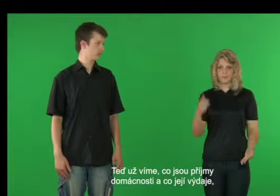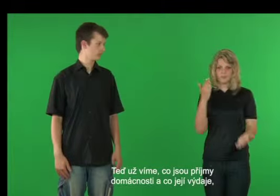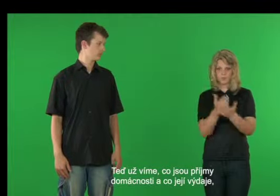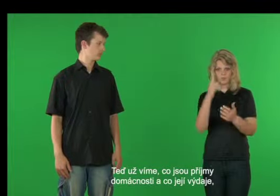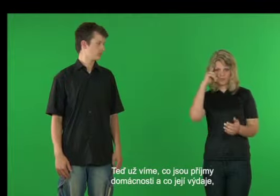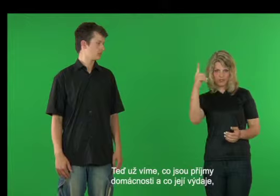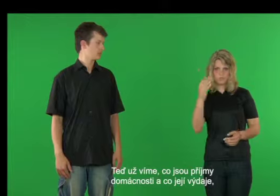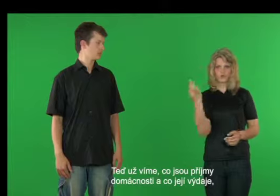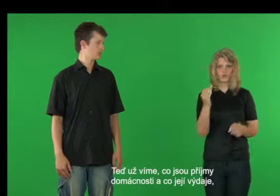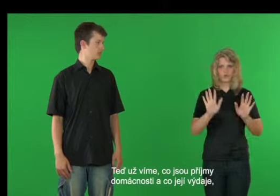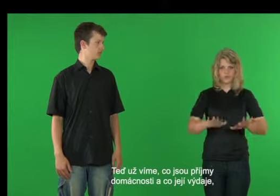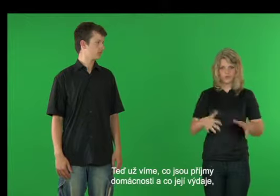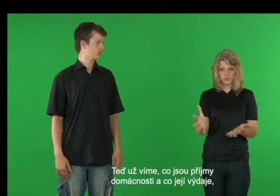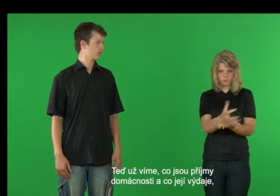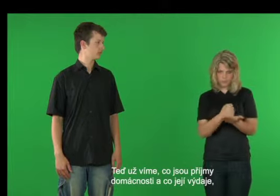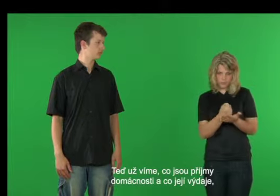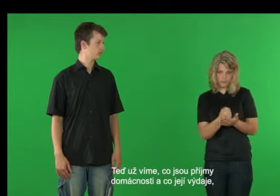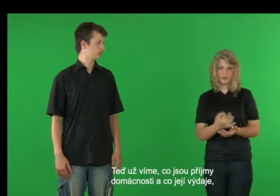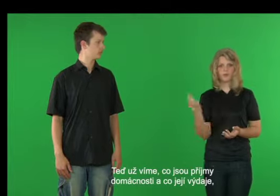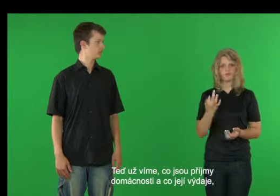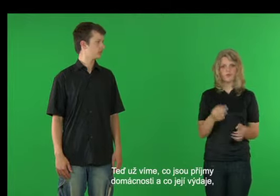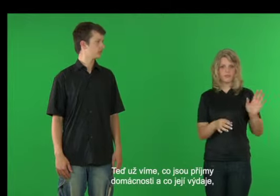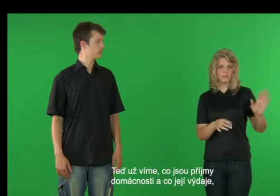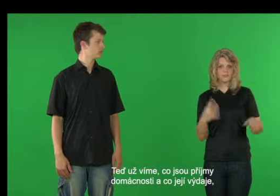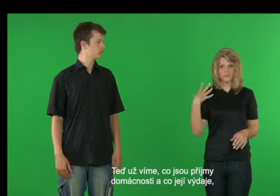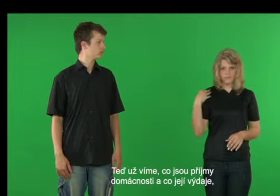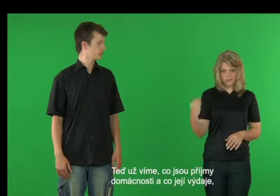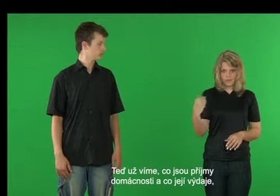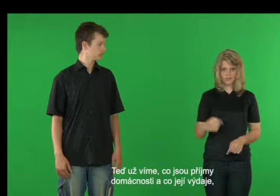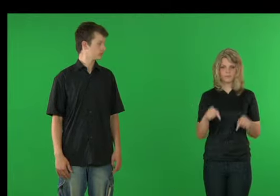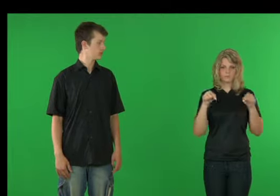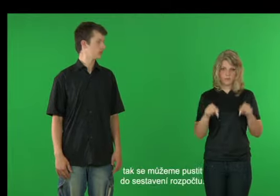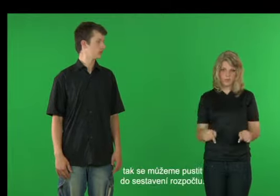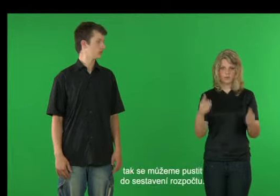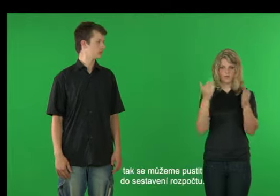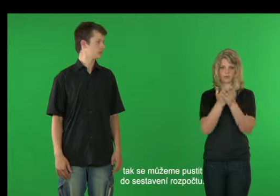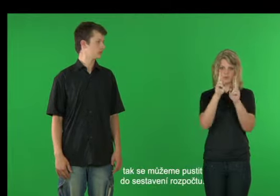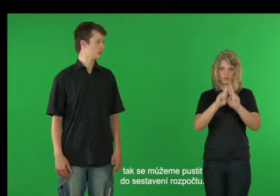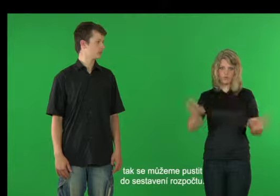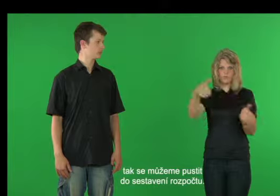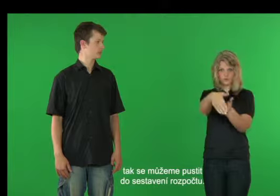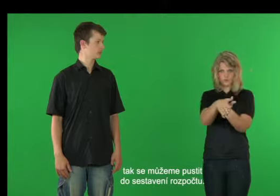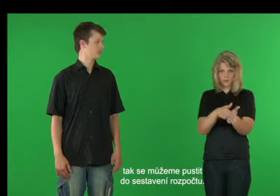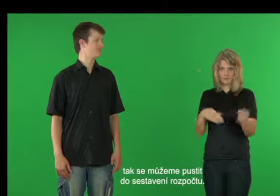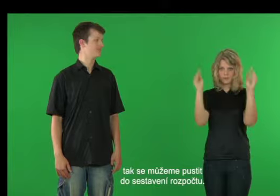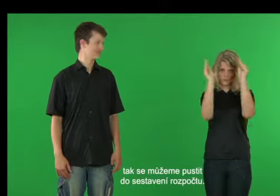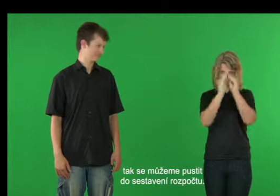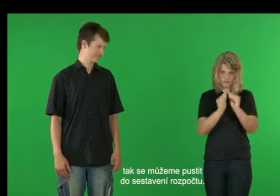Teď už víme, co jsou příjmy domácnosti a co je její výdaje. Tak se můžeme pustit do sestavení rozpočtů.